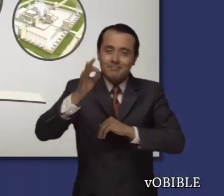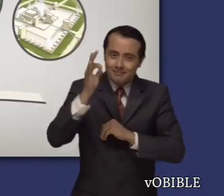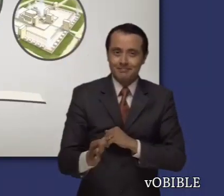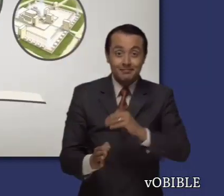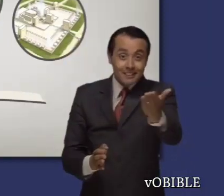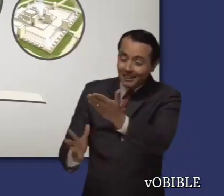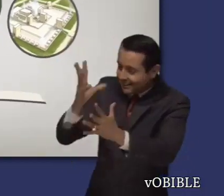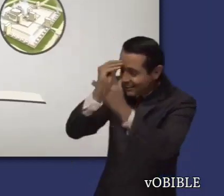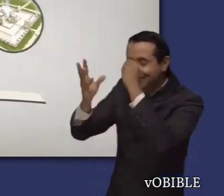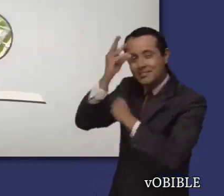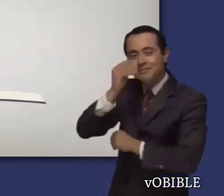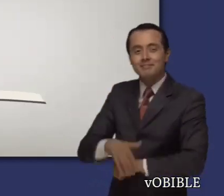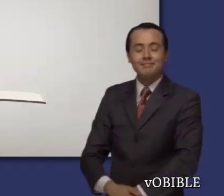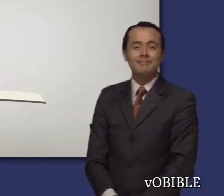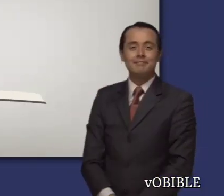reino.